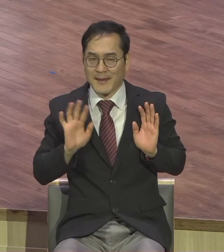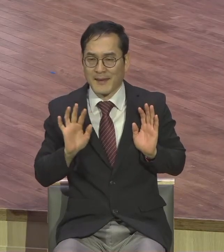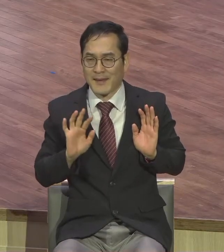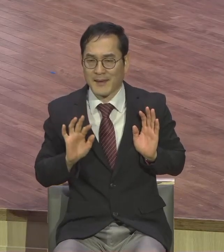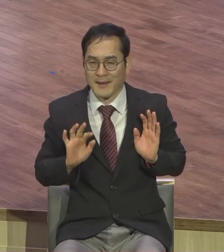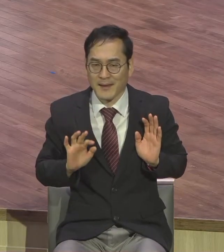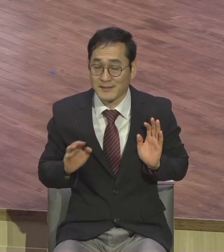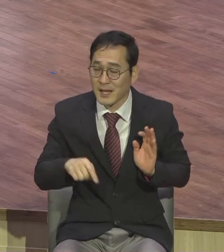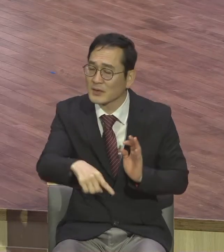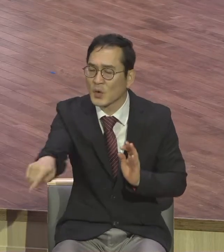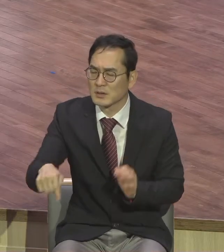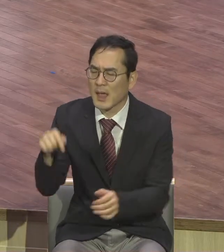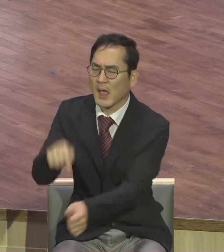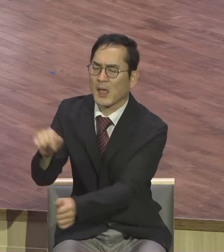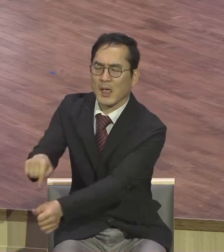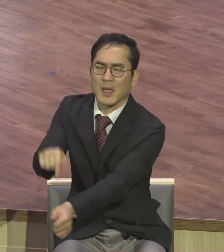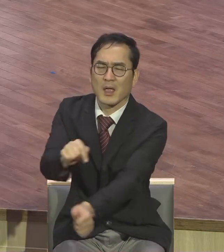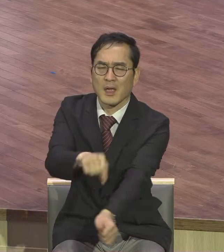현하지 못하도록 만들어놨다.